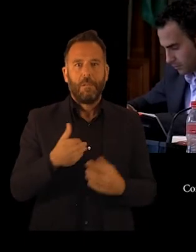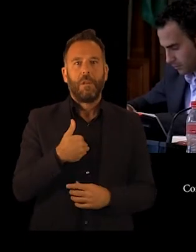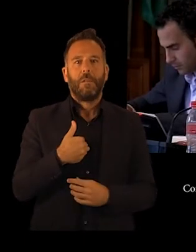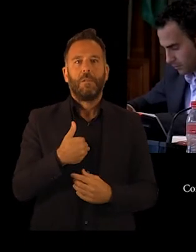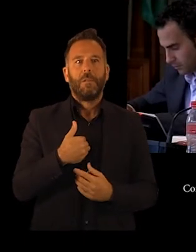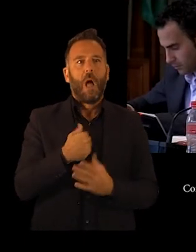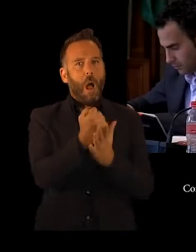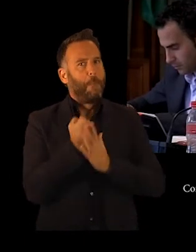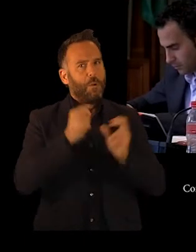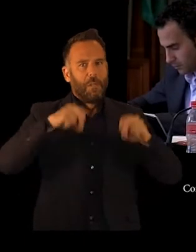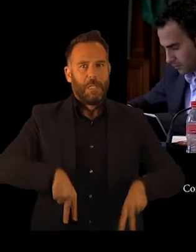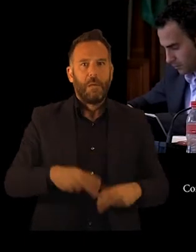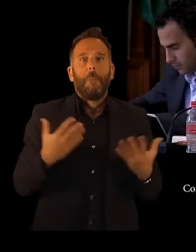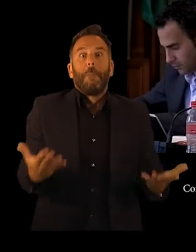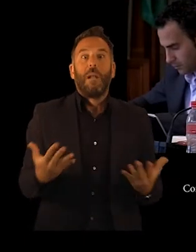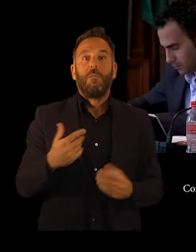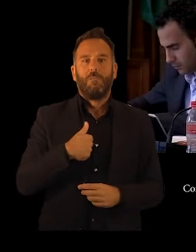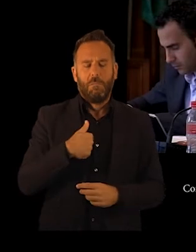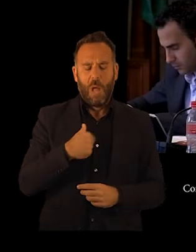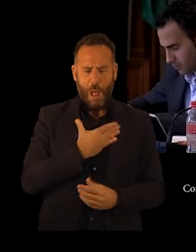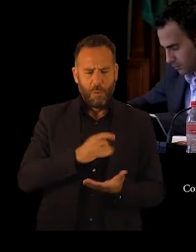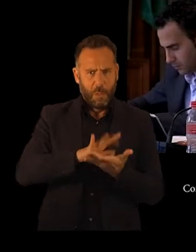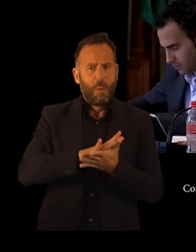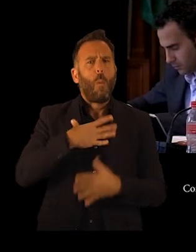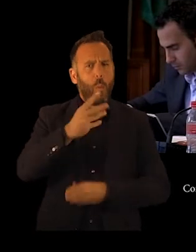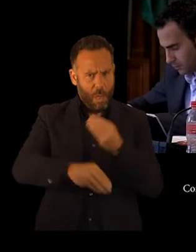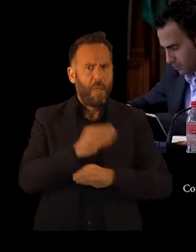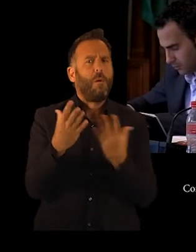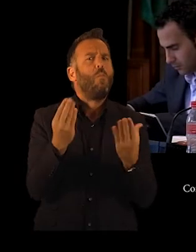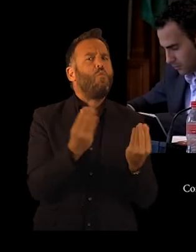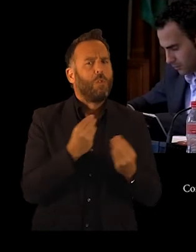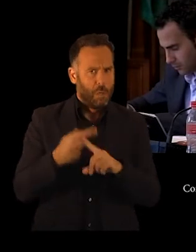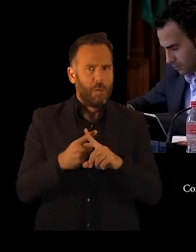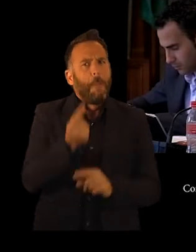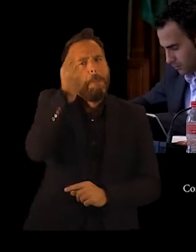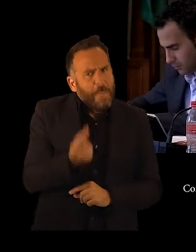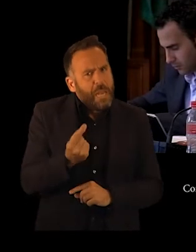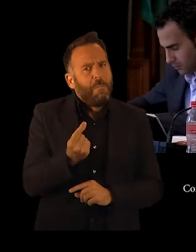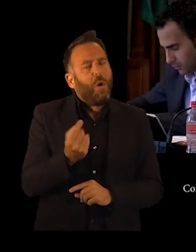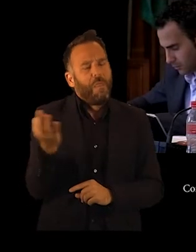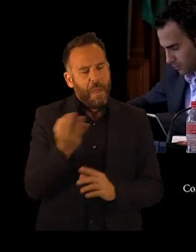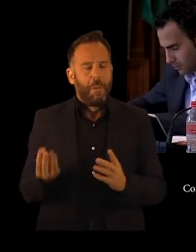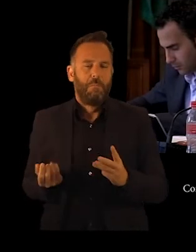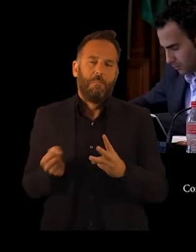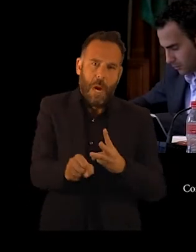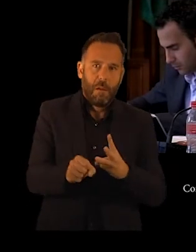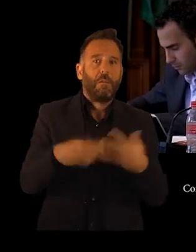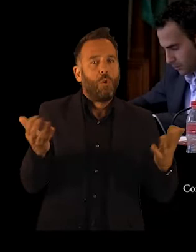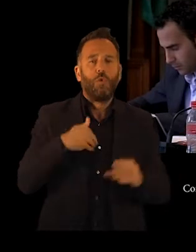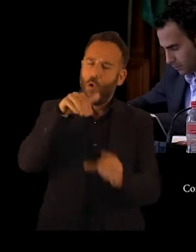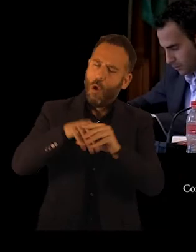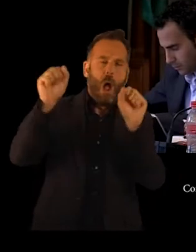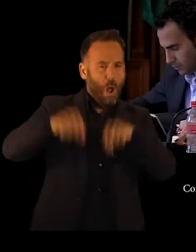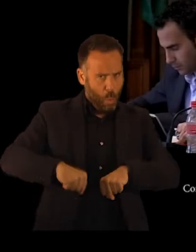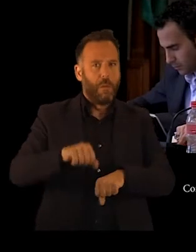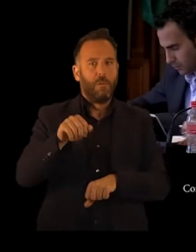apoyo de esto, pero entendemos que desde el Ayuntamiento podemos hacer mucho. Y, como mínimo, deberíamos empezar por esto. Así que cuenten con nuestro voto a favor